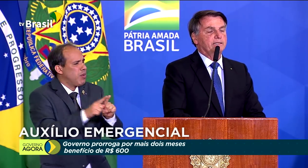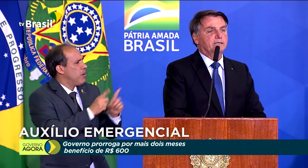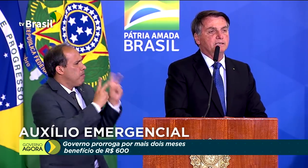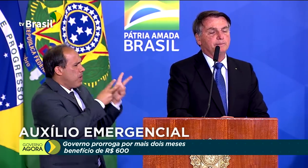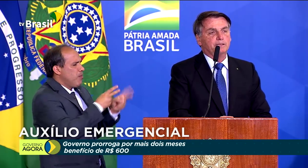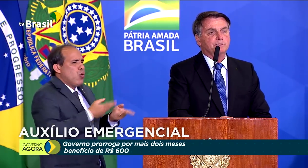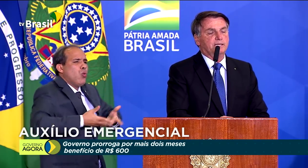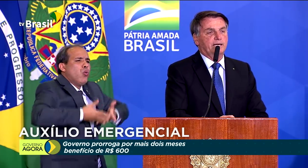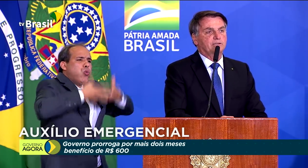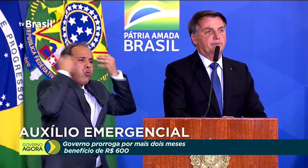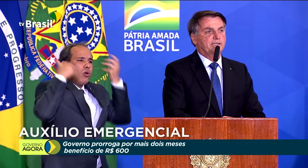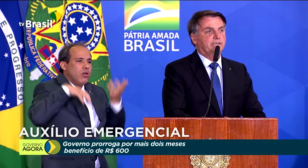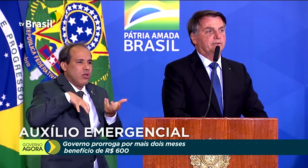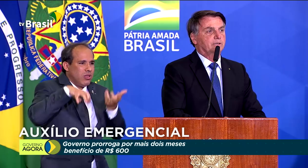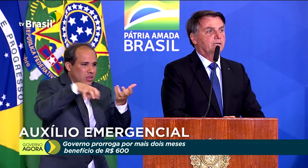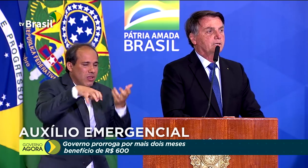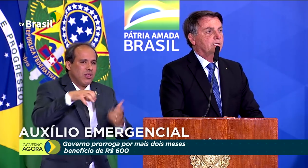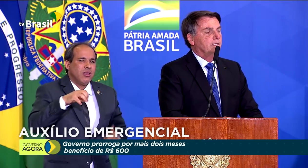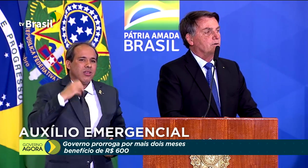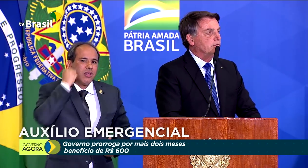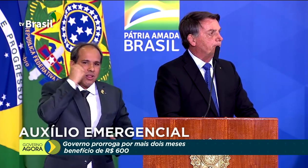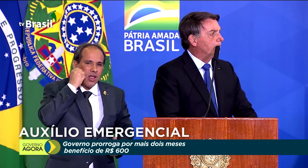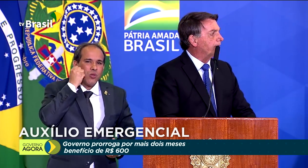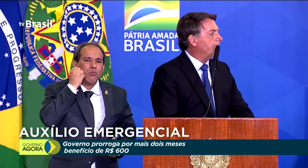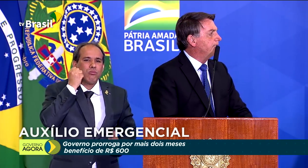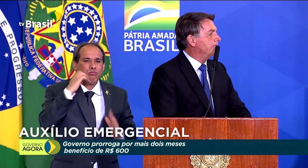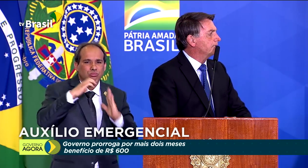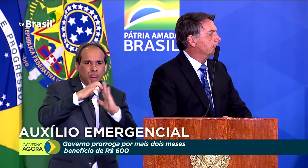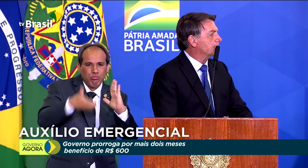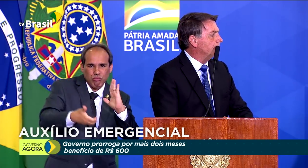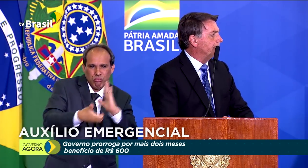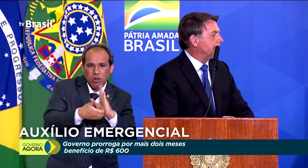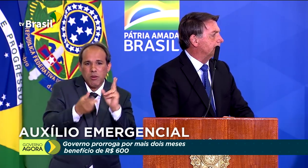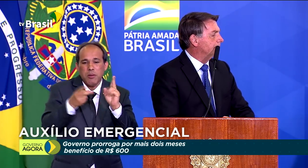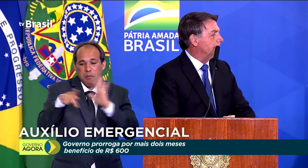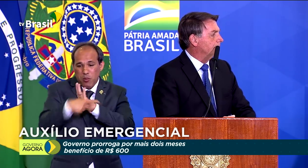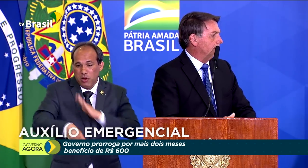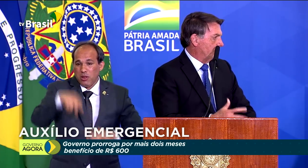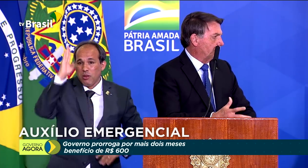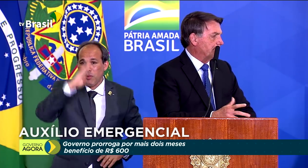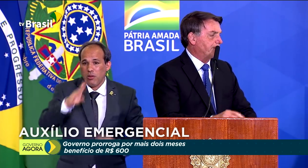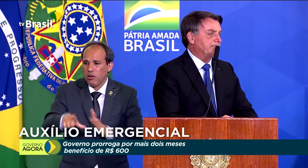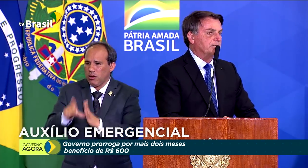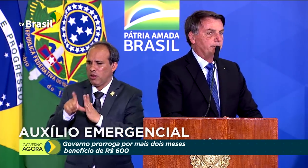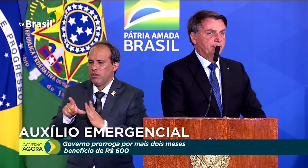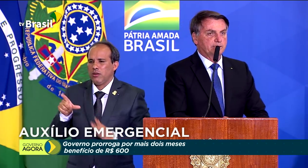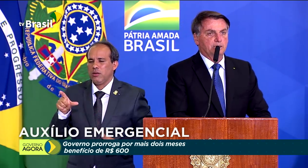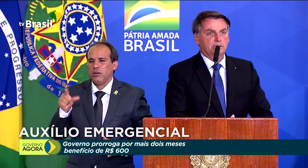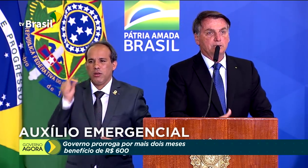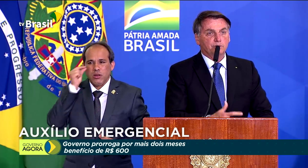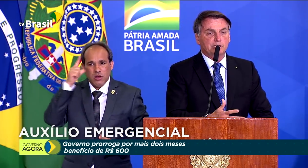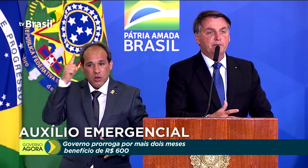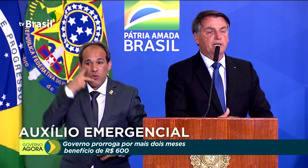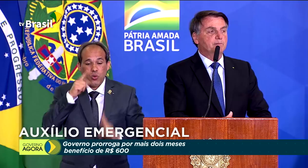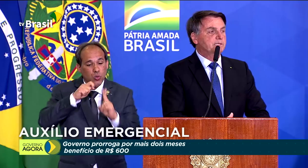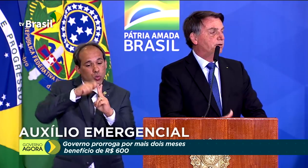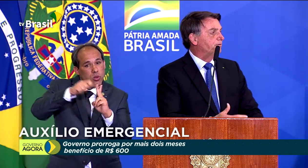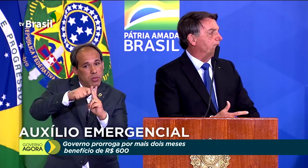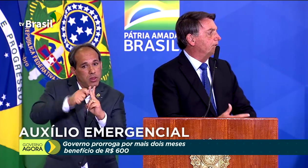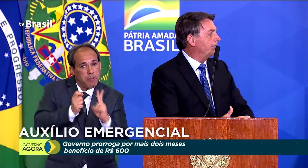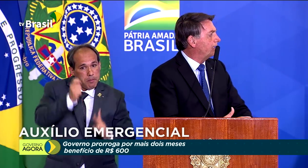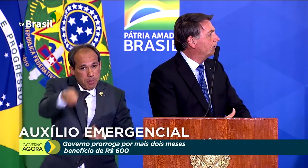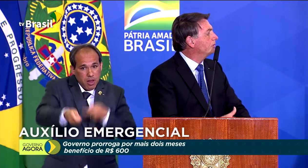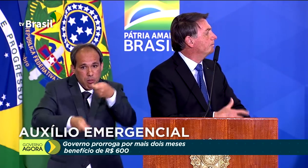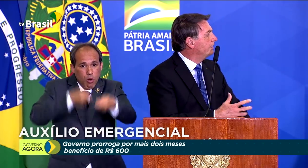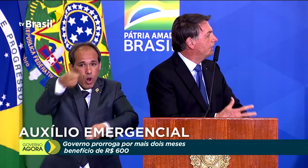necessária da Câmara e do Senado brasileiro. Como Paulo Guedes disse, que são mais duas prestações, e nós esperamos